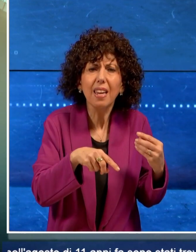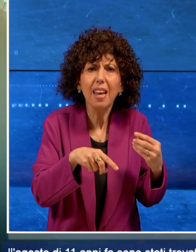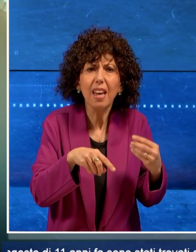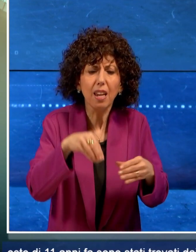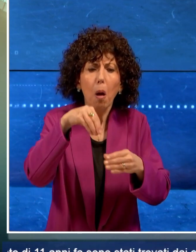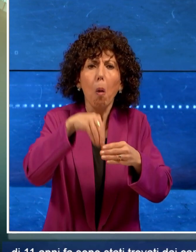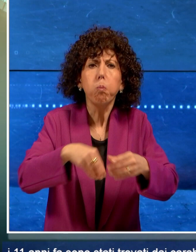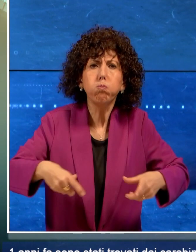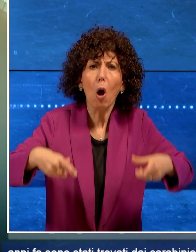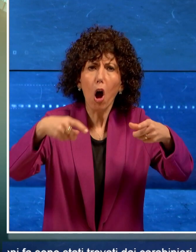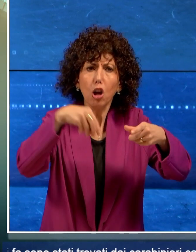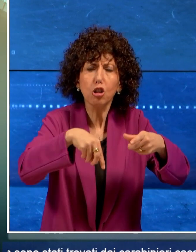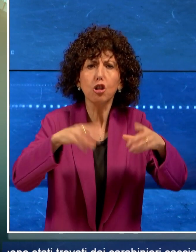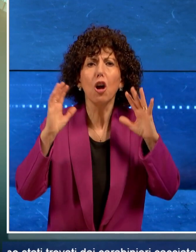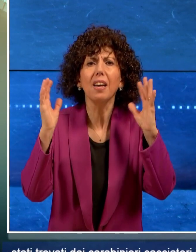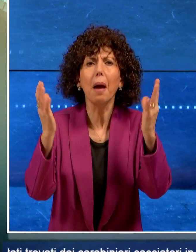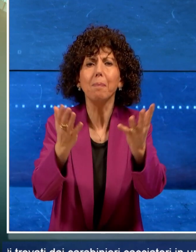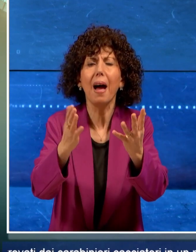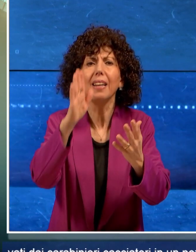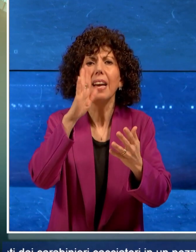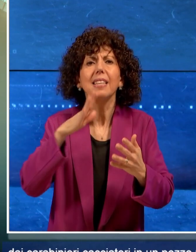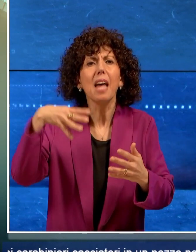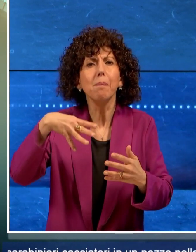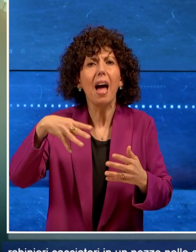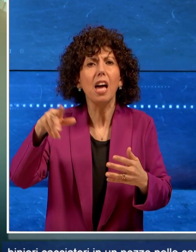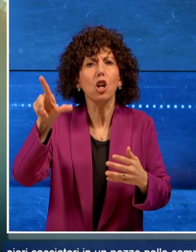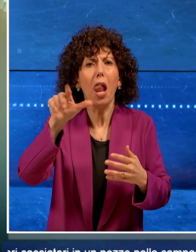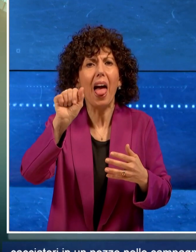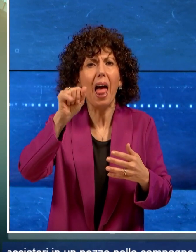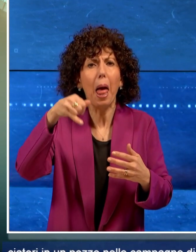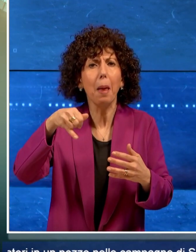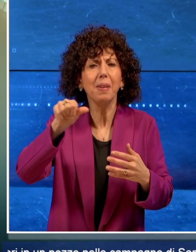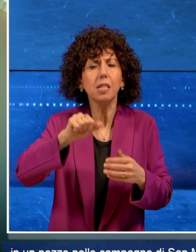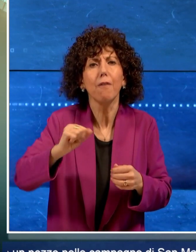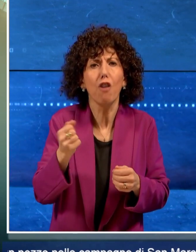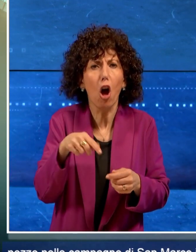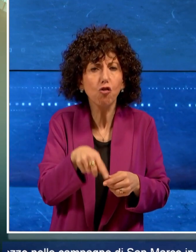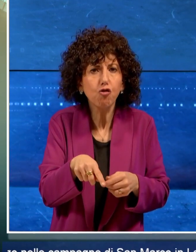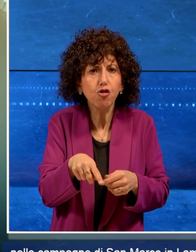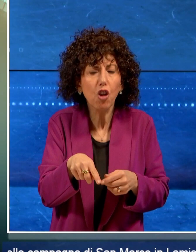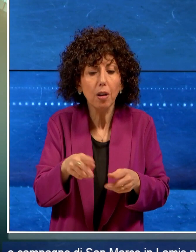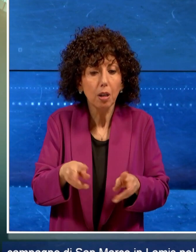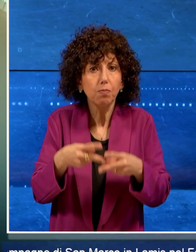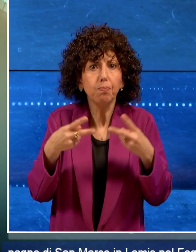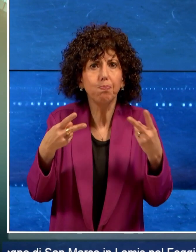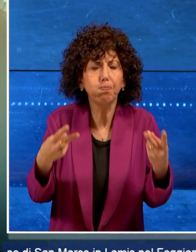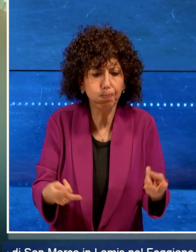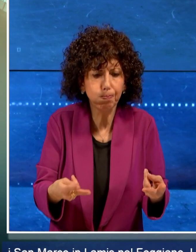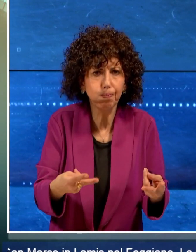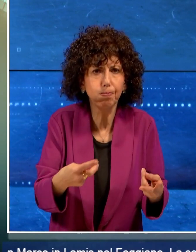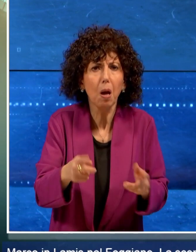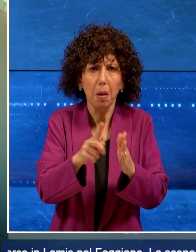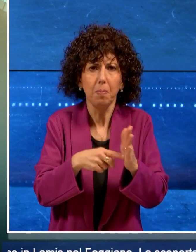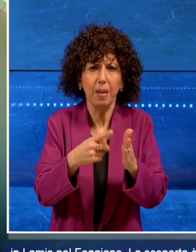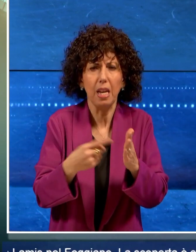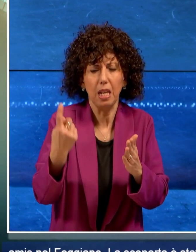in un pozzo nelle campagne di San Marco in Lamis nel Foggiano. La scoperta è stata fatta